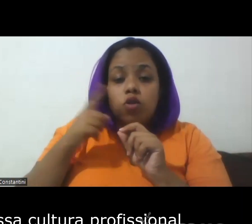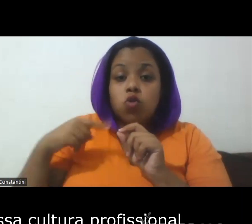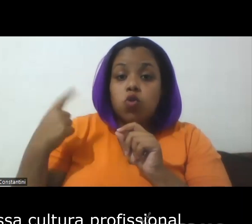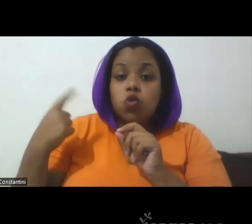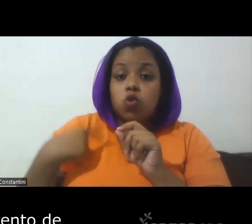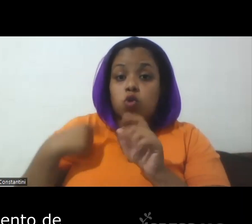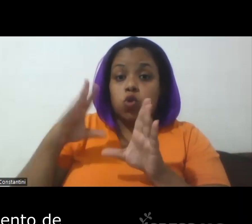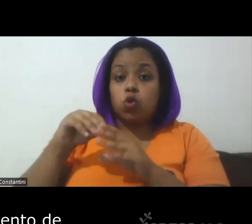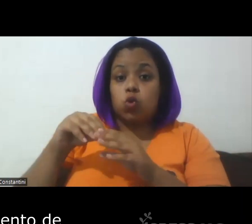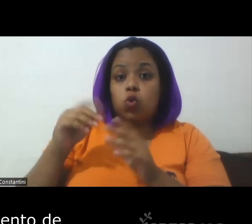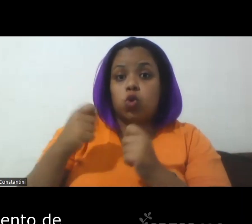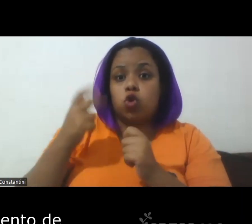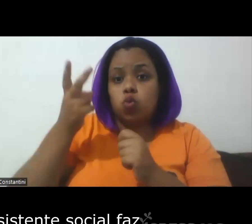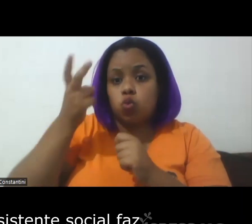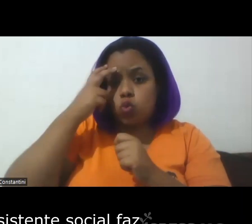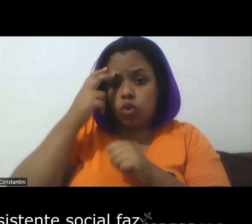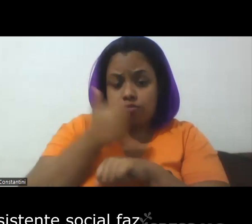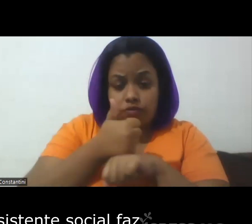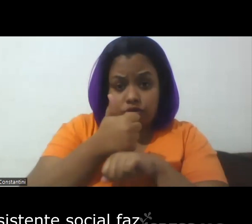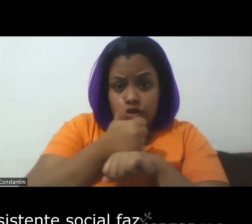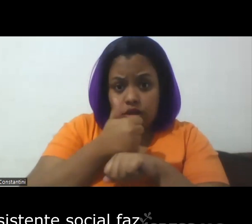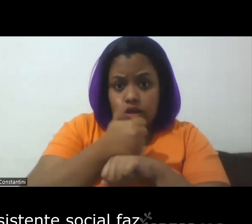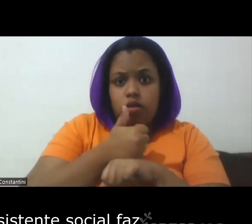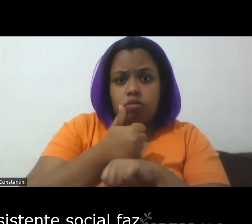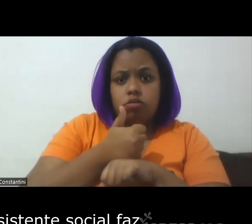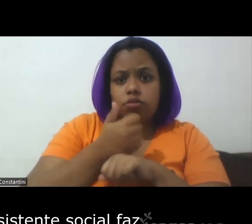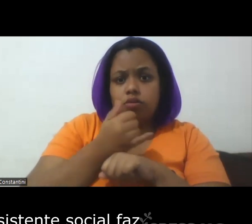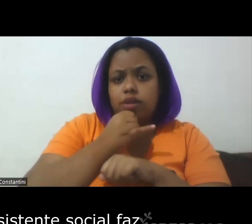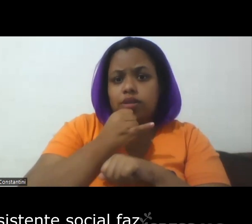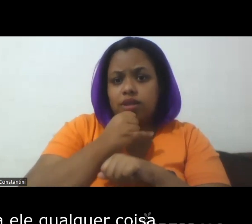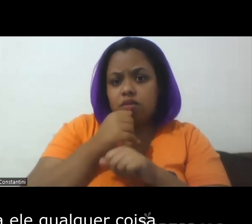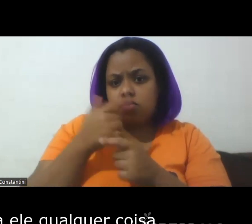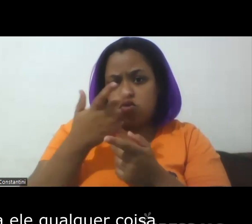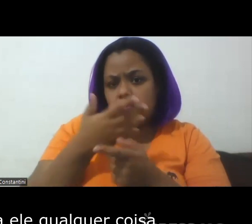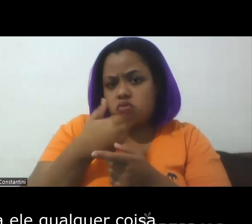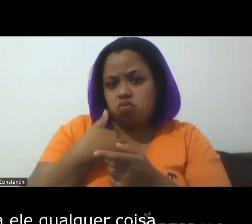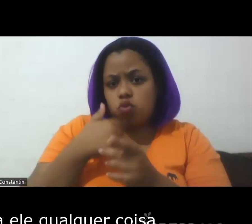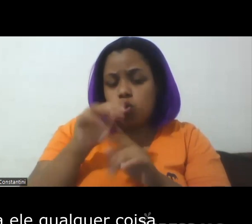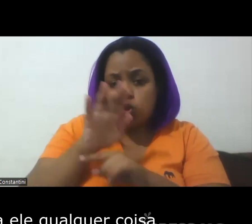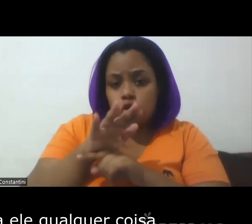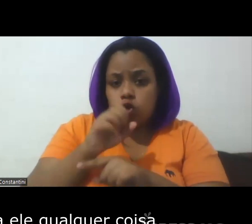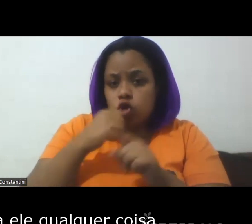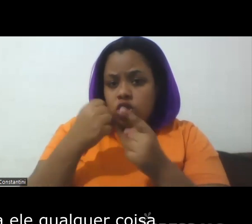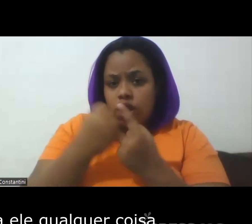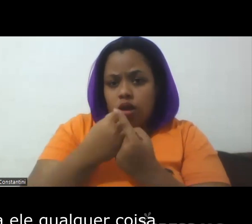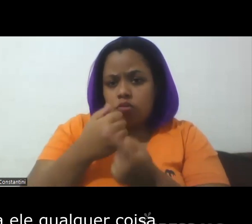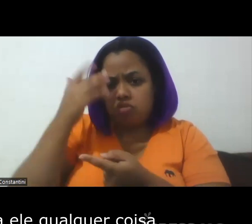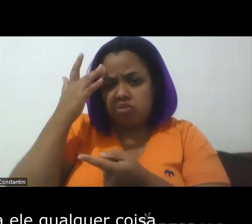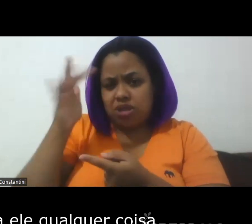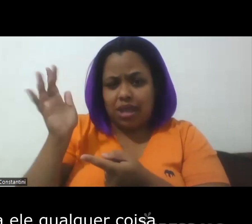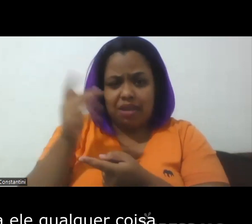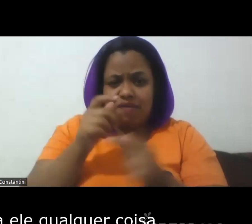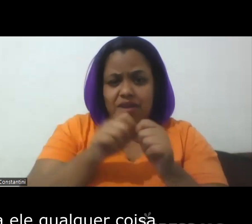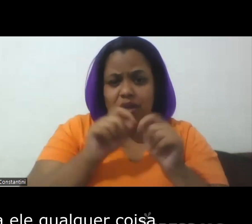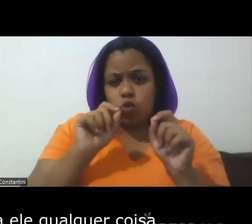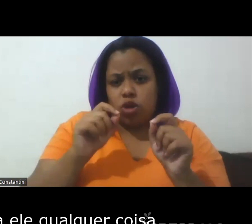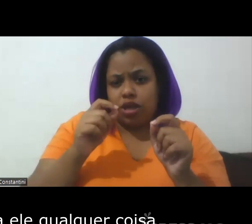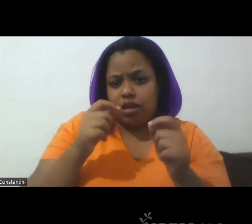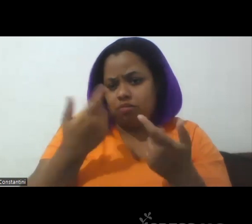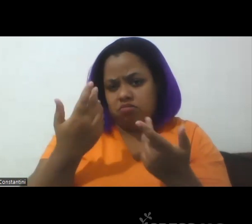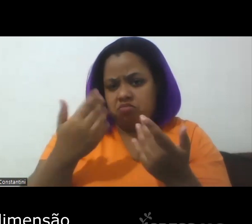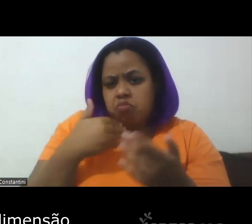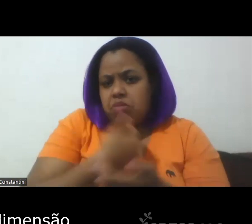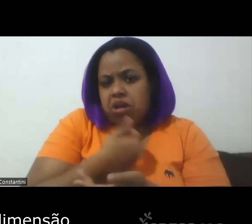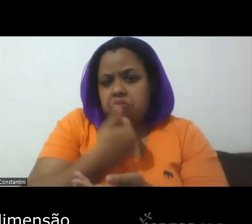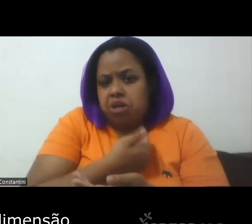profissional aquele elemento de eu não sei o que o assistente social faz então eu posso pedir para ele qualquer coisa né